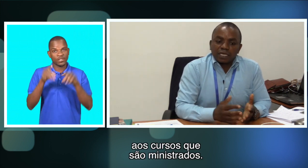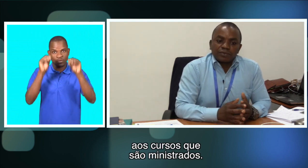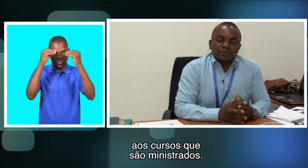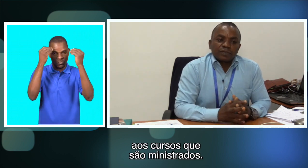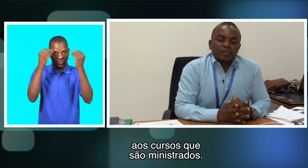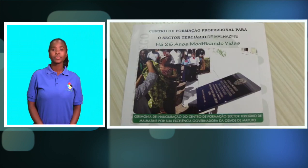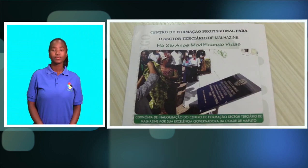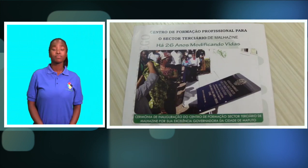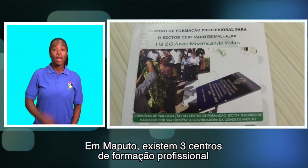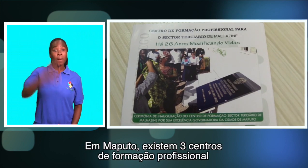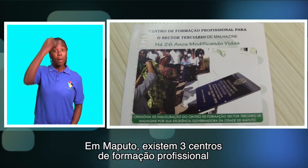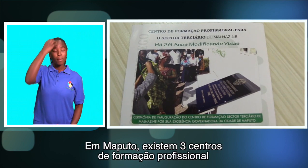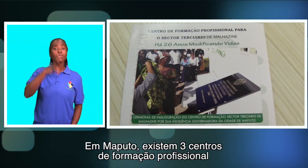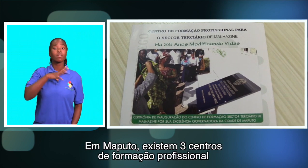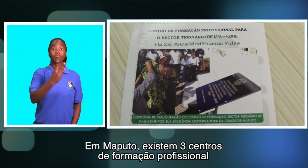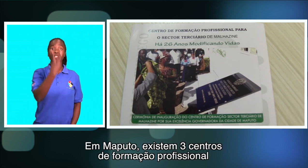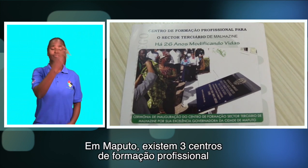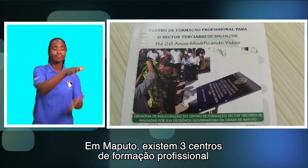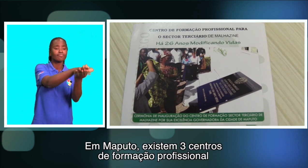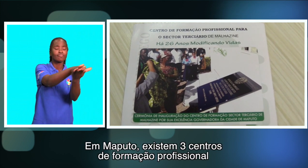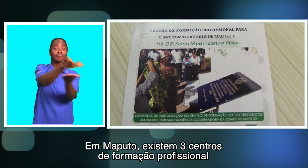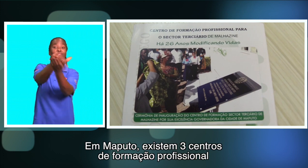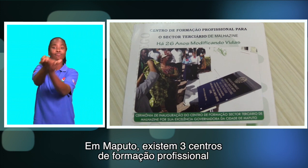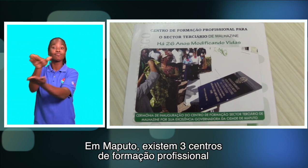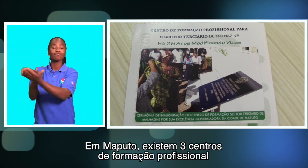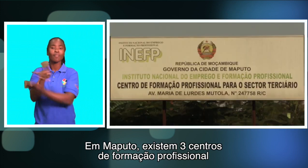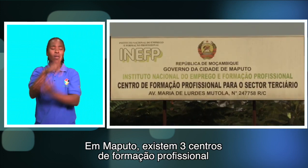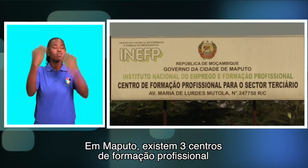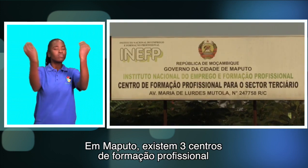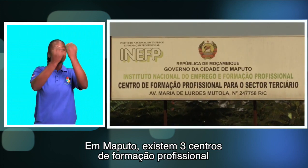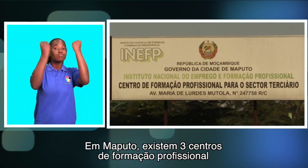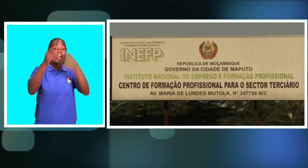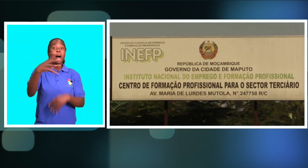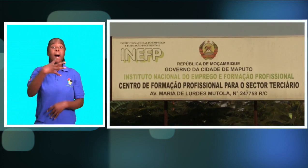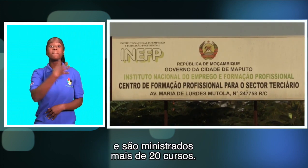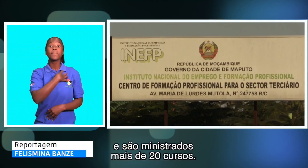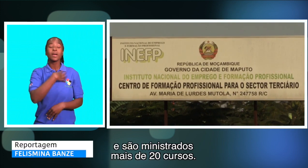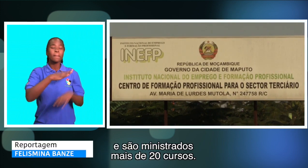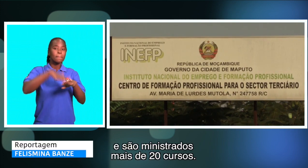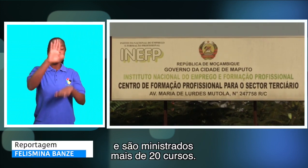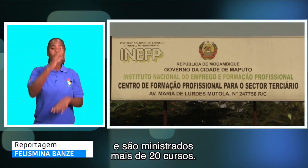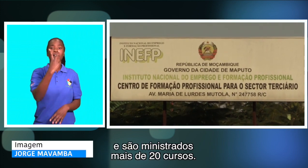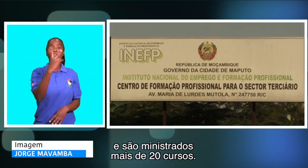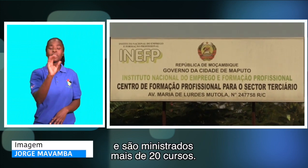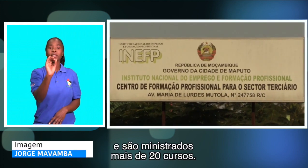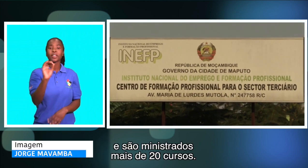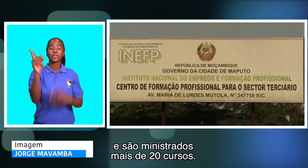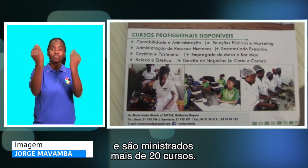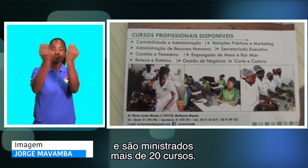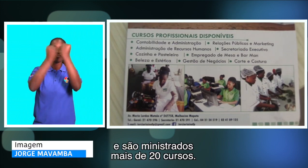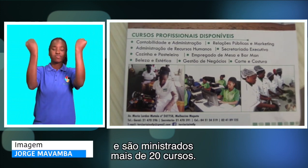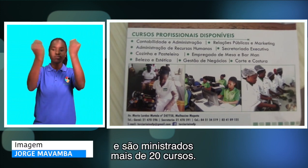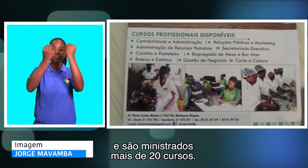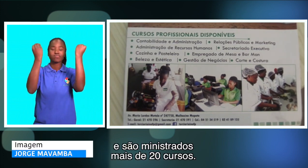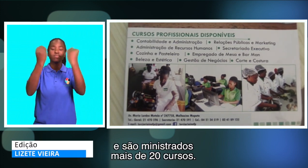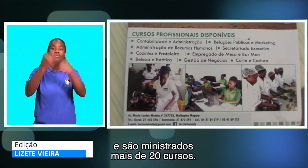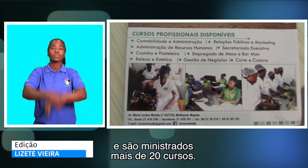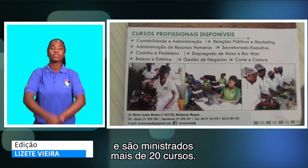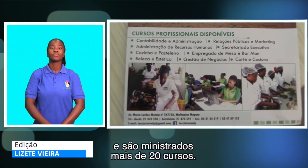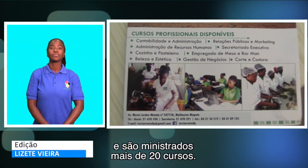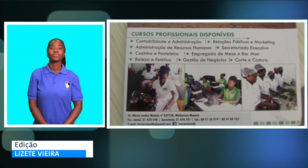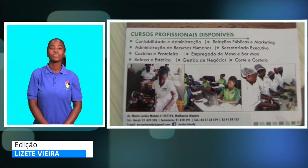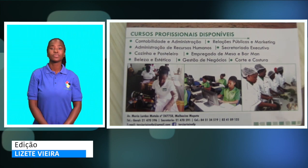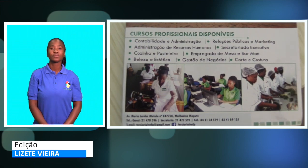são ministrados Em Maputo Existem três centros de formação profissional E são ministrados mais de 20 cursos